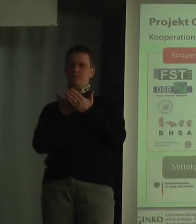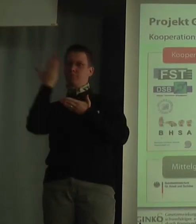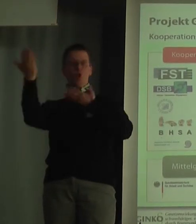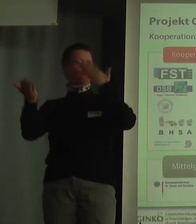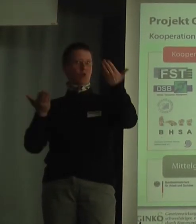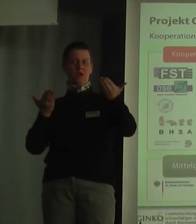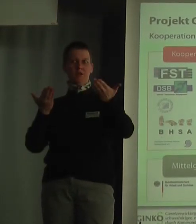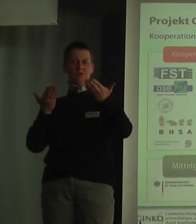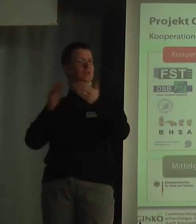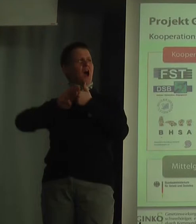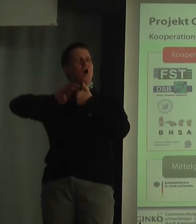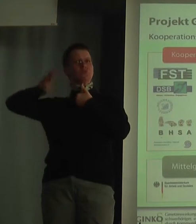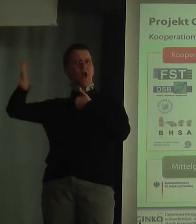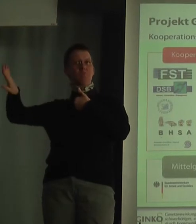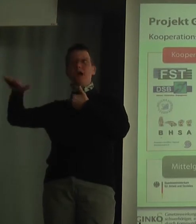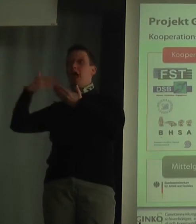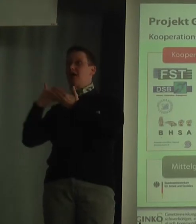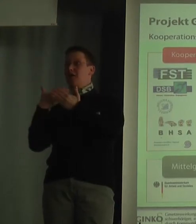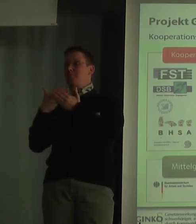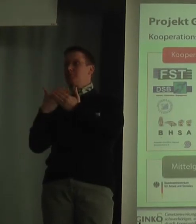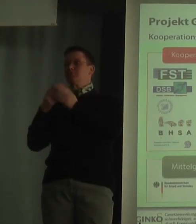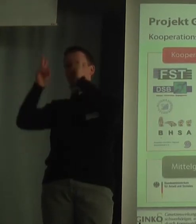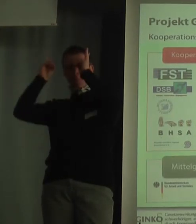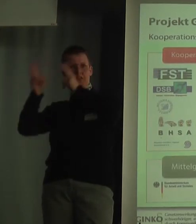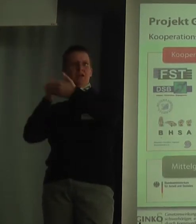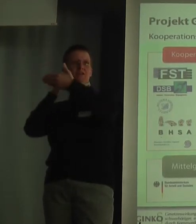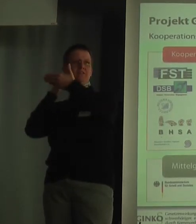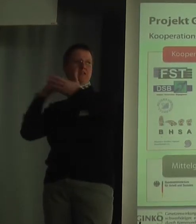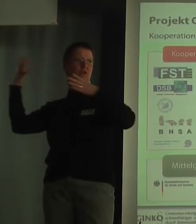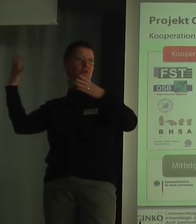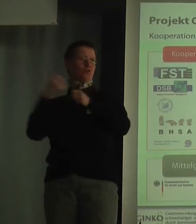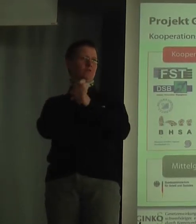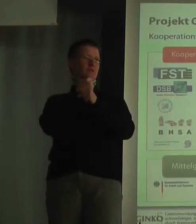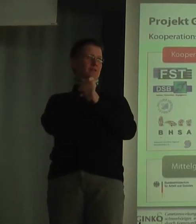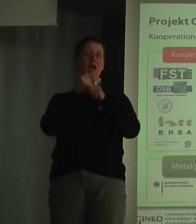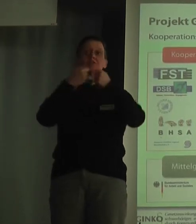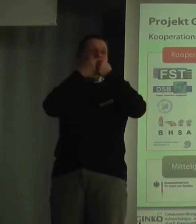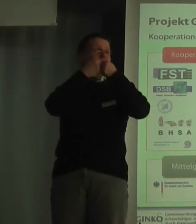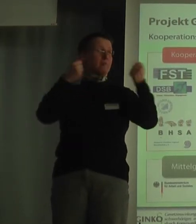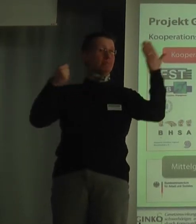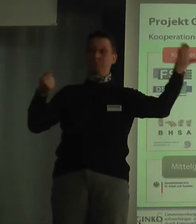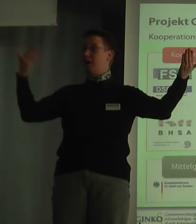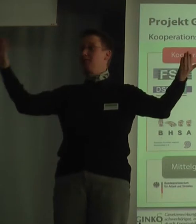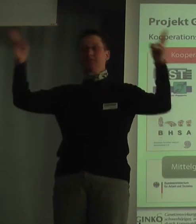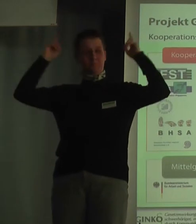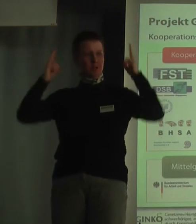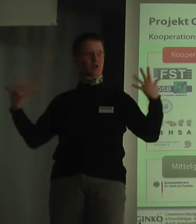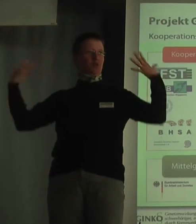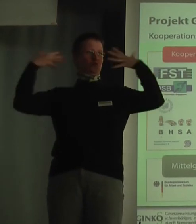jenseits dieser Projektergebnisse, haben Sie, glaube ich, Ihr Ziel erreicht. Die Verbände haben zusammengearbeitet und die Verbände